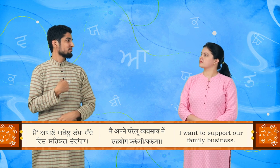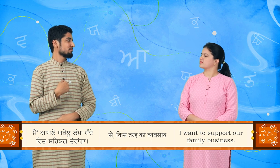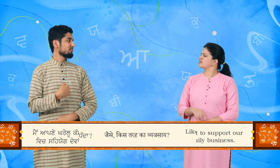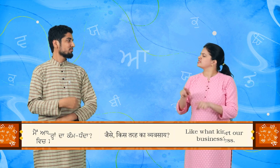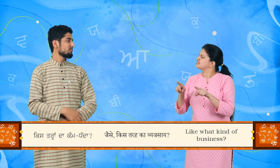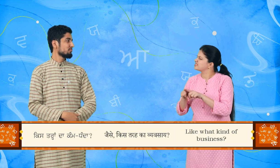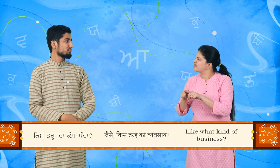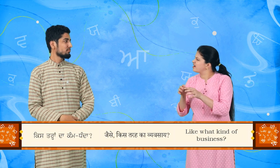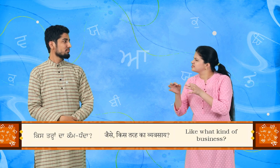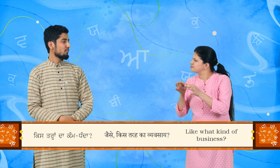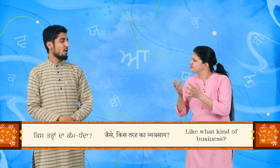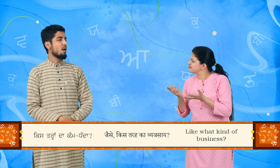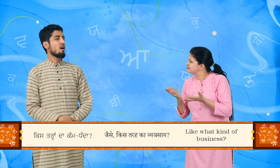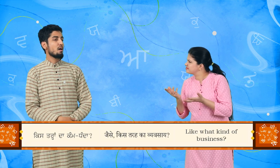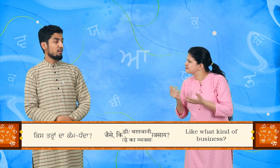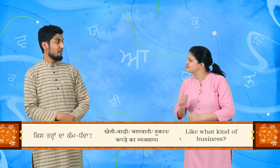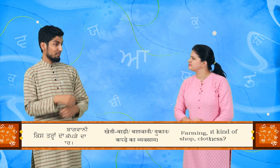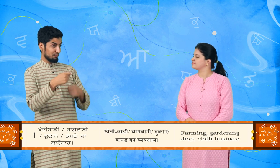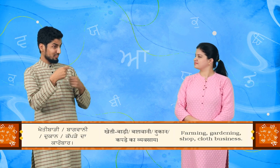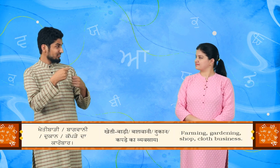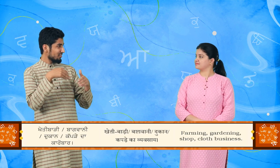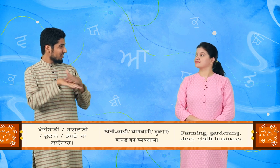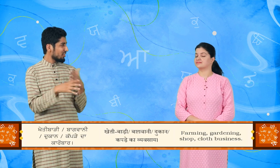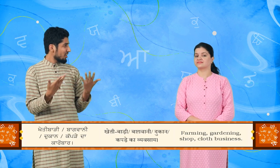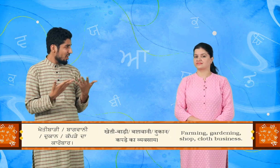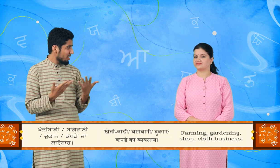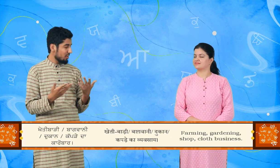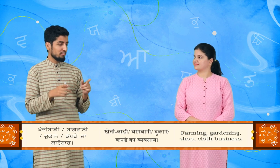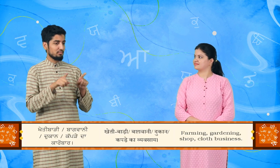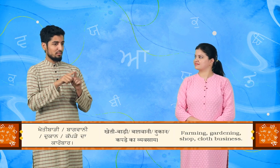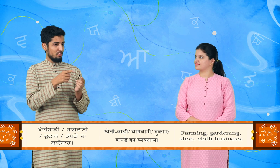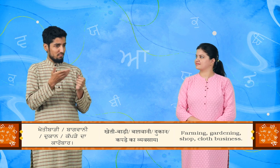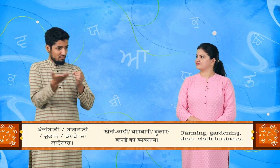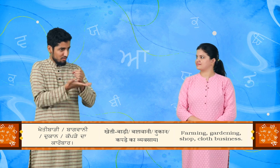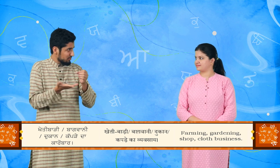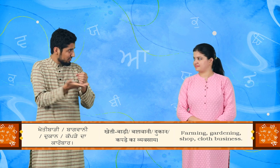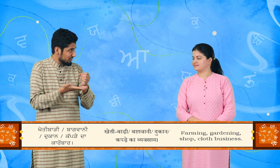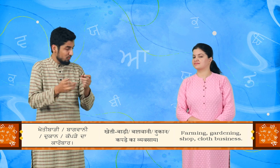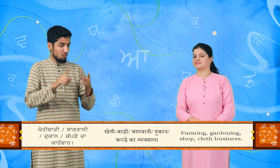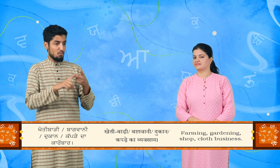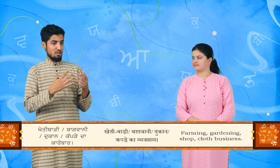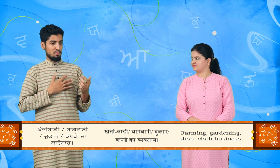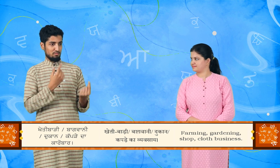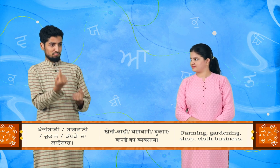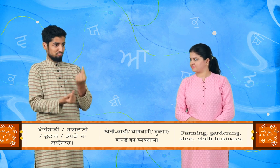किस तरह दे कम तंदे? खेती बाड़ी, बागवानी,